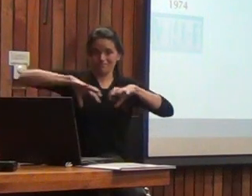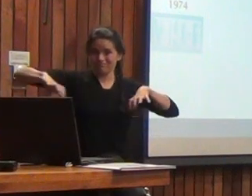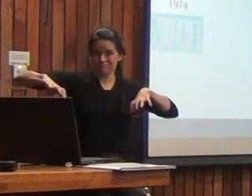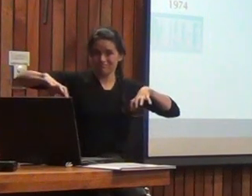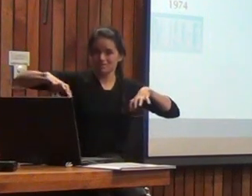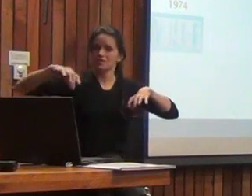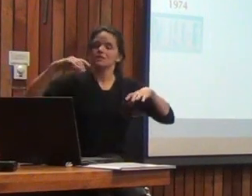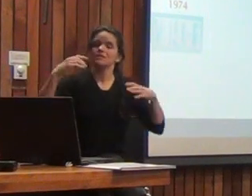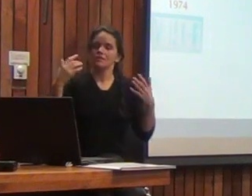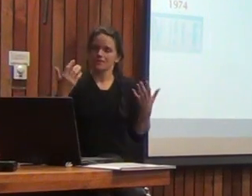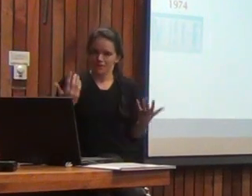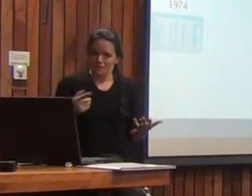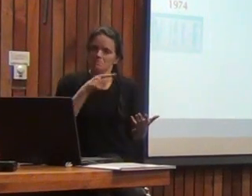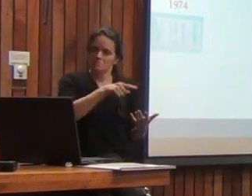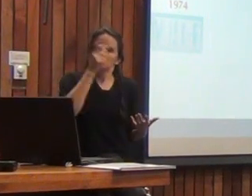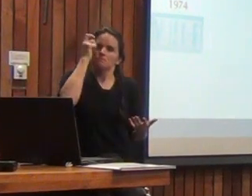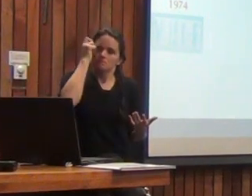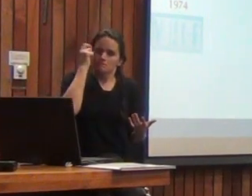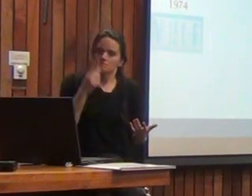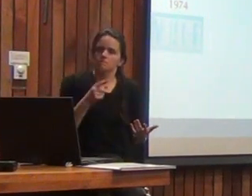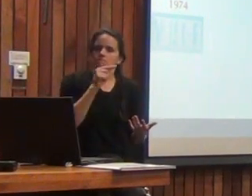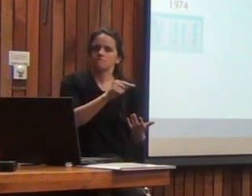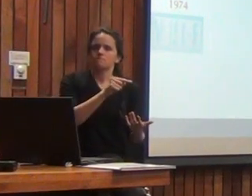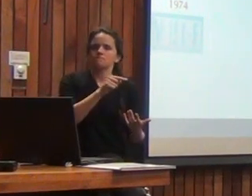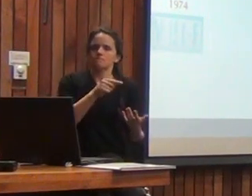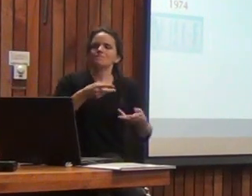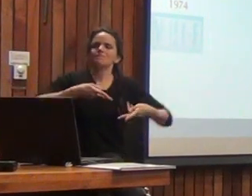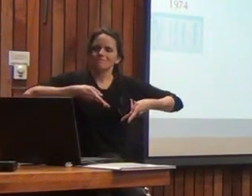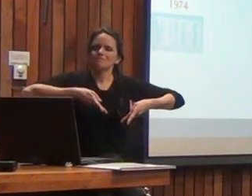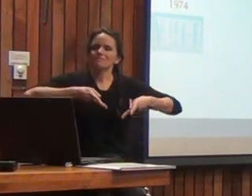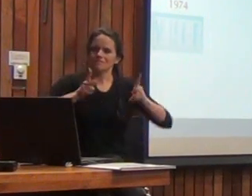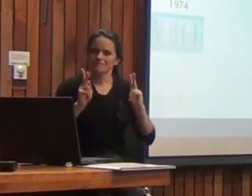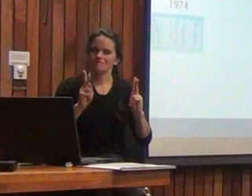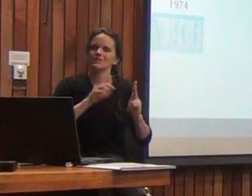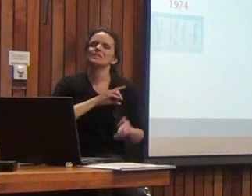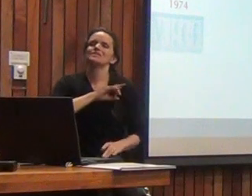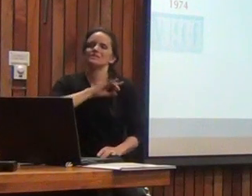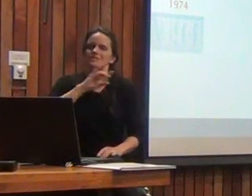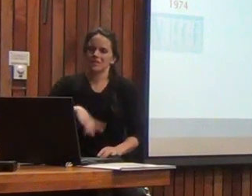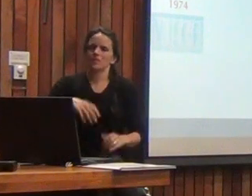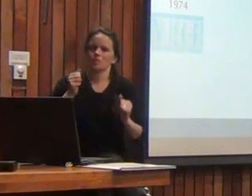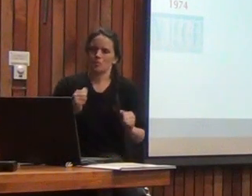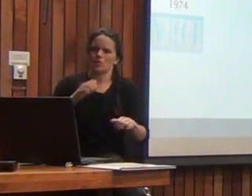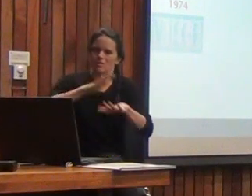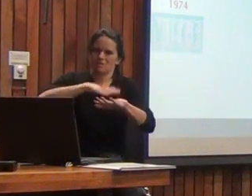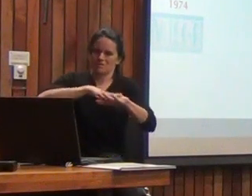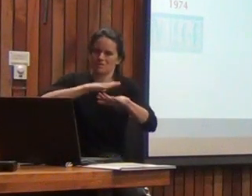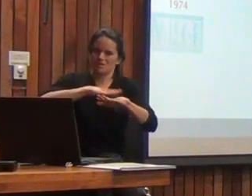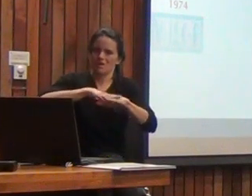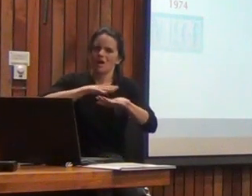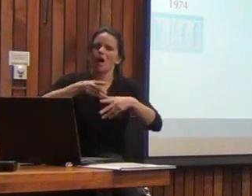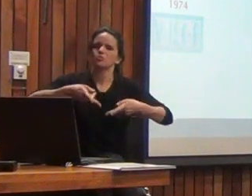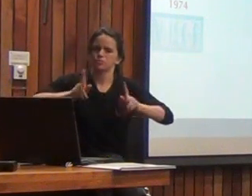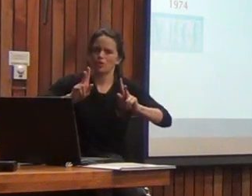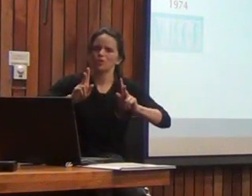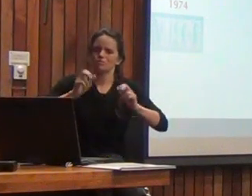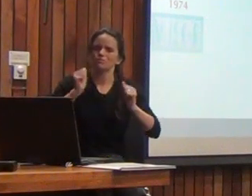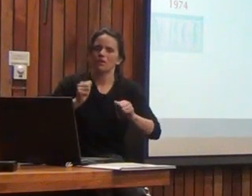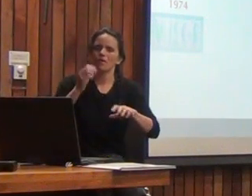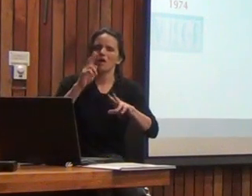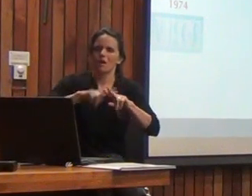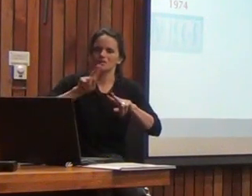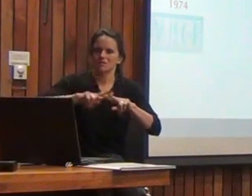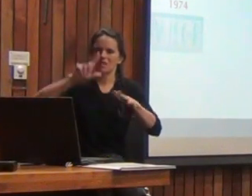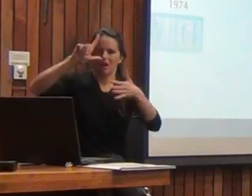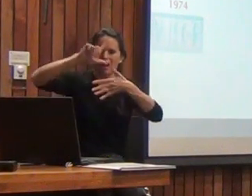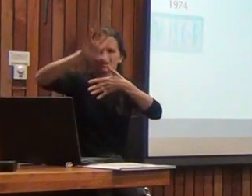es desde ese momento, entonces, que se instaló el derecho a tener nuestra propia versión, y desde entonces que tenemos el derecho a hacer otras versiones para todo el